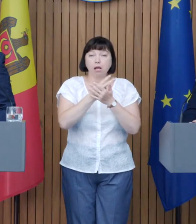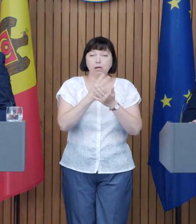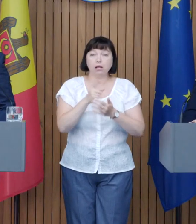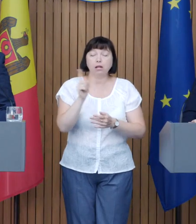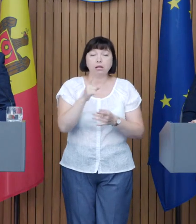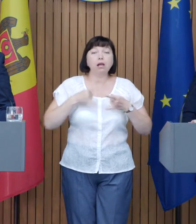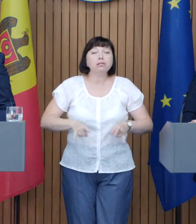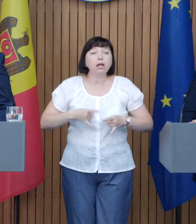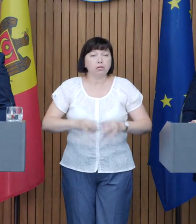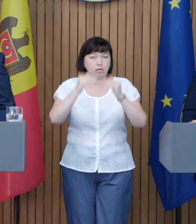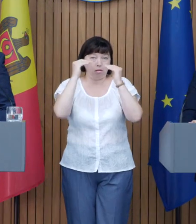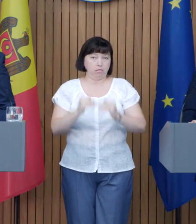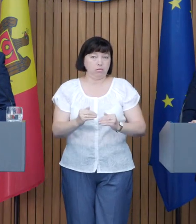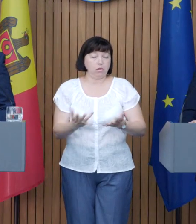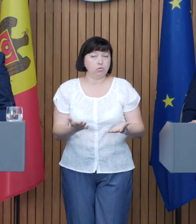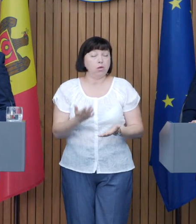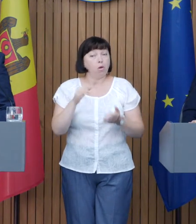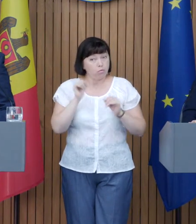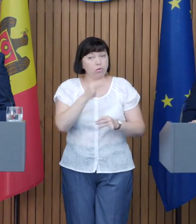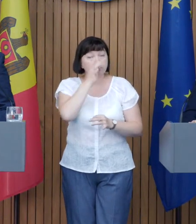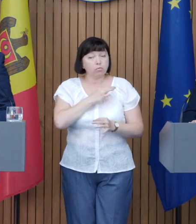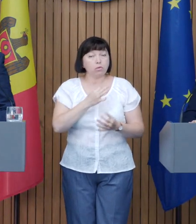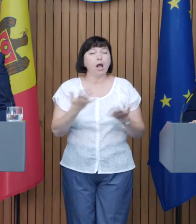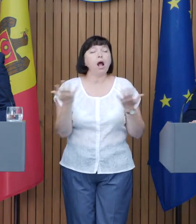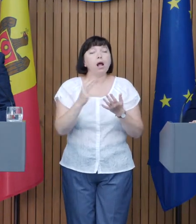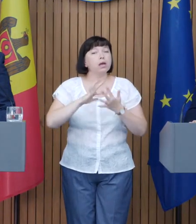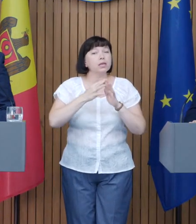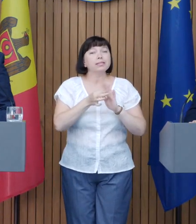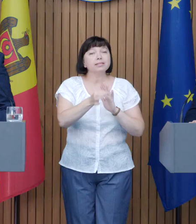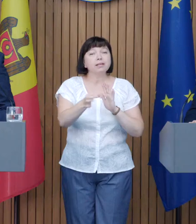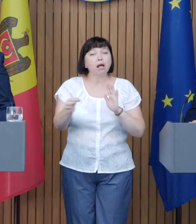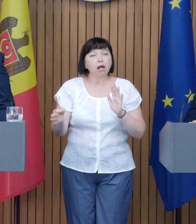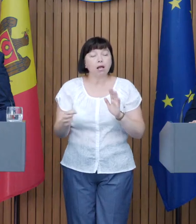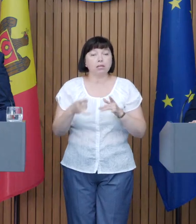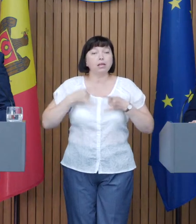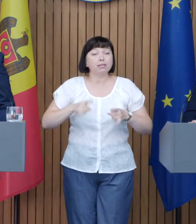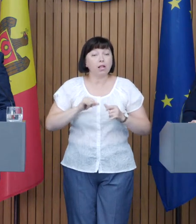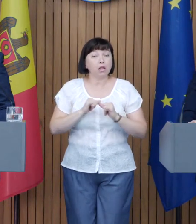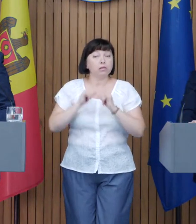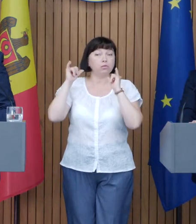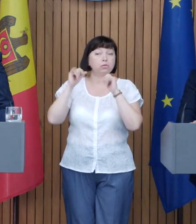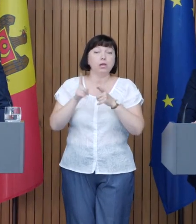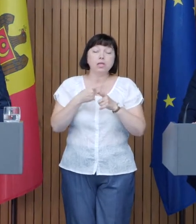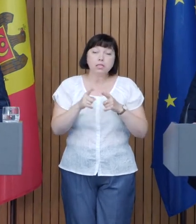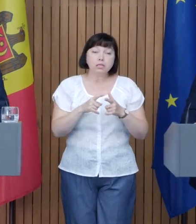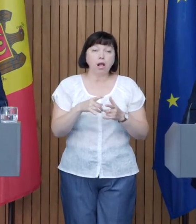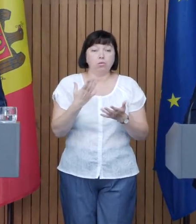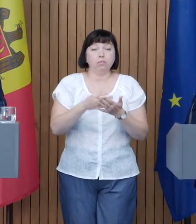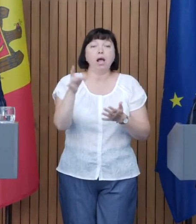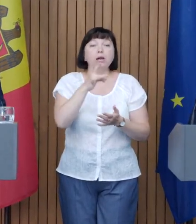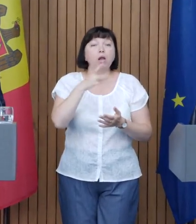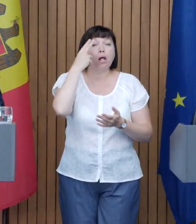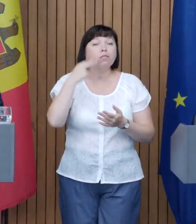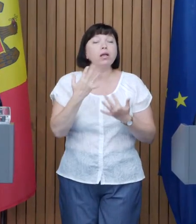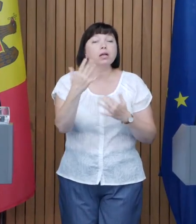natalitatea în ultimei ani a scăzut Dacă ați putea să ne spuneți în ce sate exact natalitatea a crescut sau în răinul Ialuveni? Câți copii